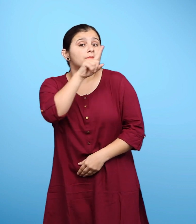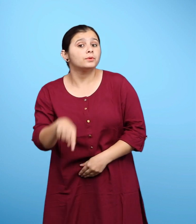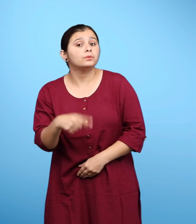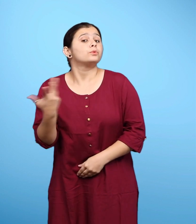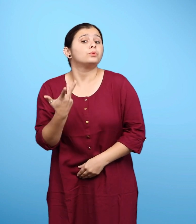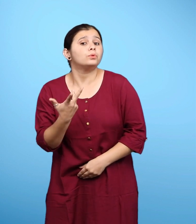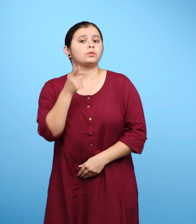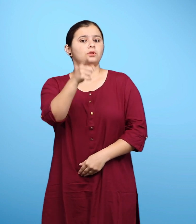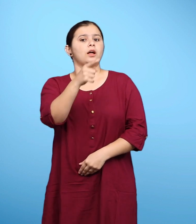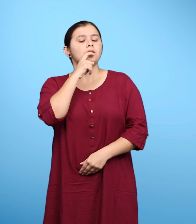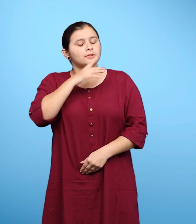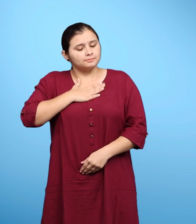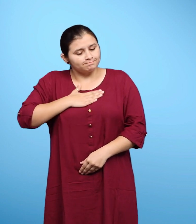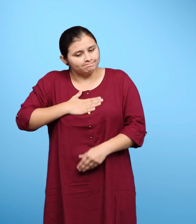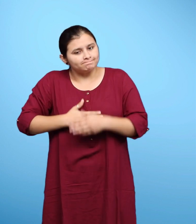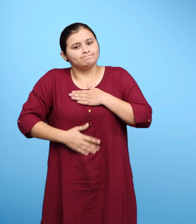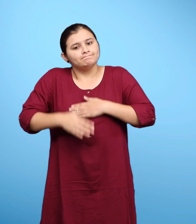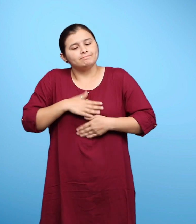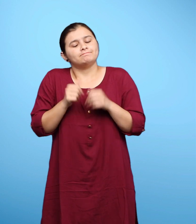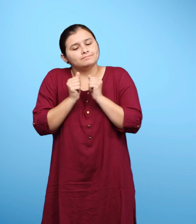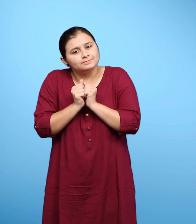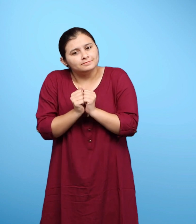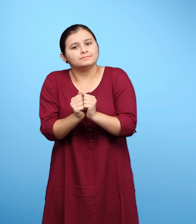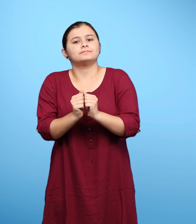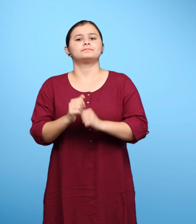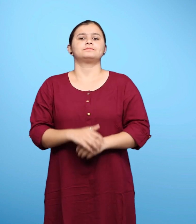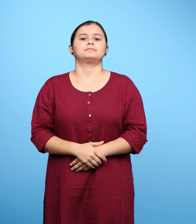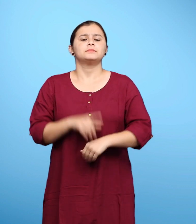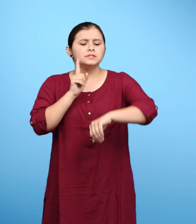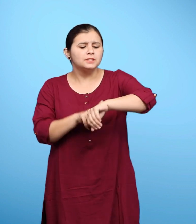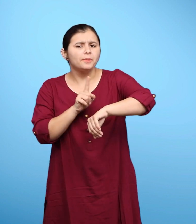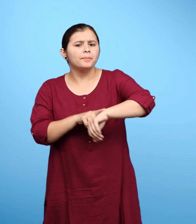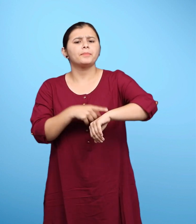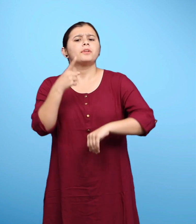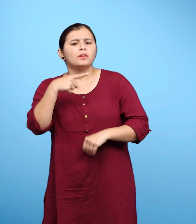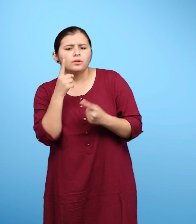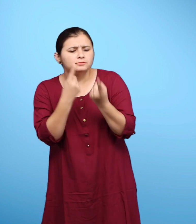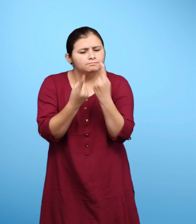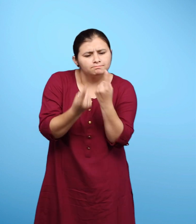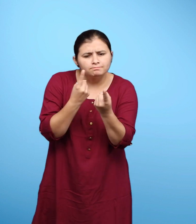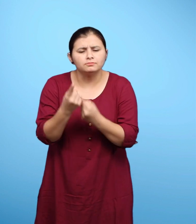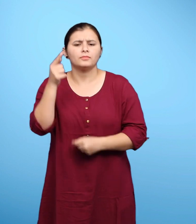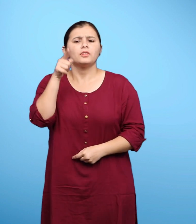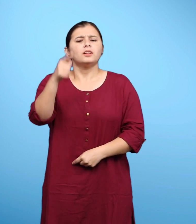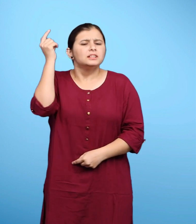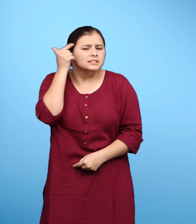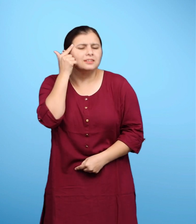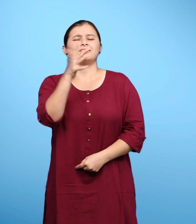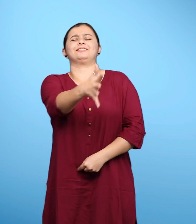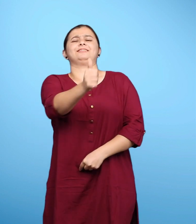कि धैरे के साथ रहकर उचित्समय को पहचानने की बुद्धी तुझ में नहीं